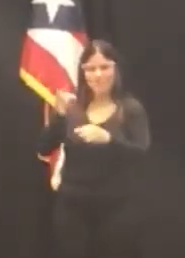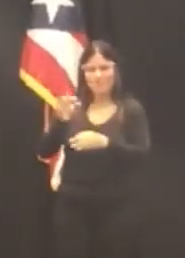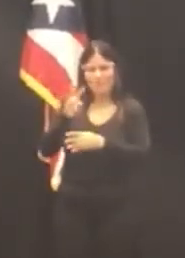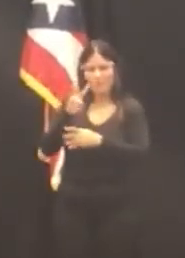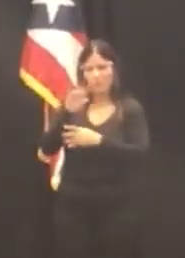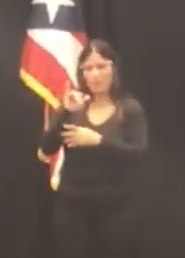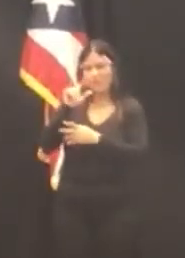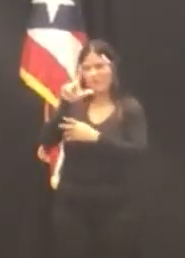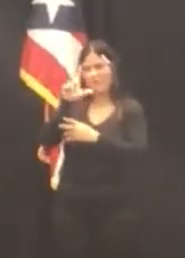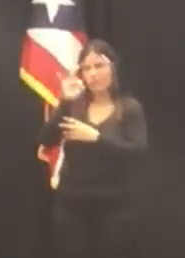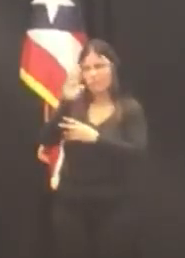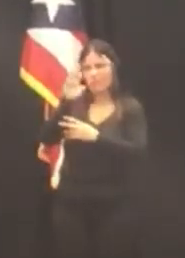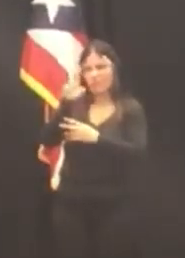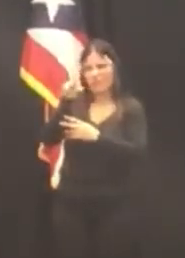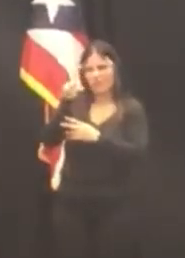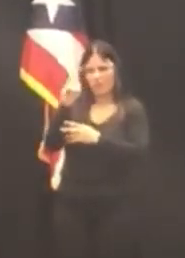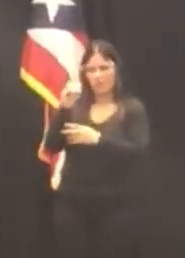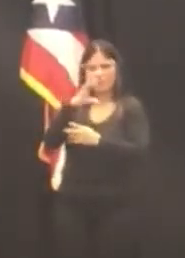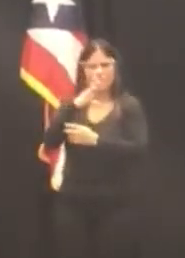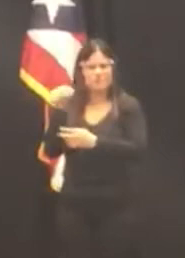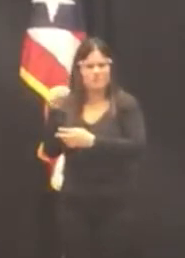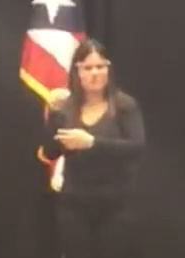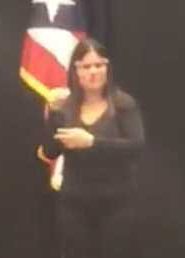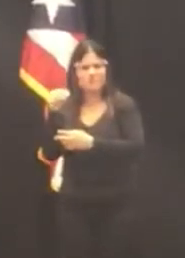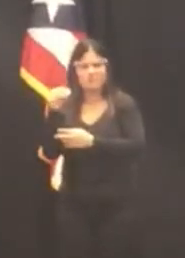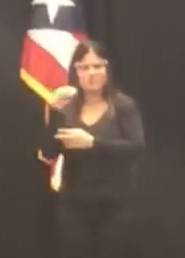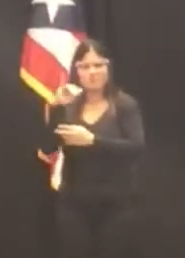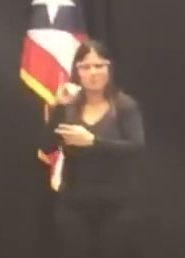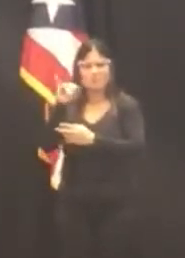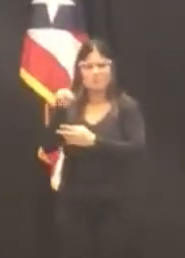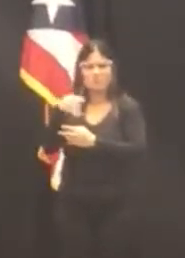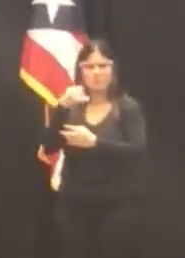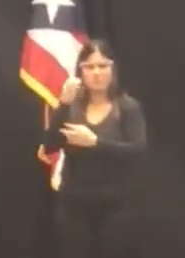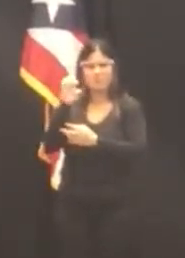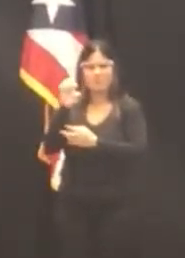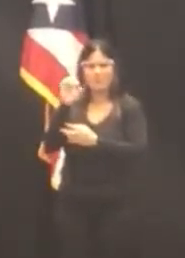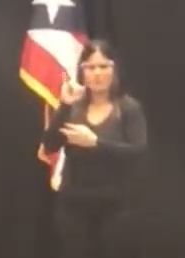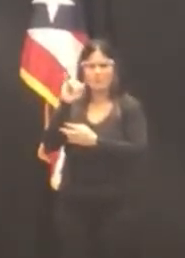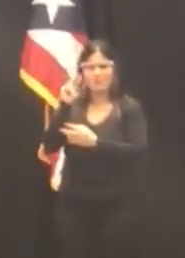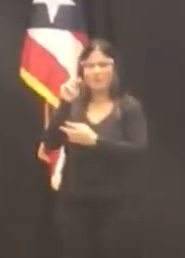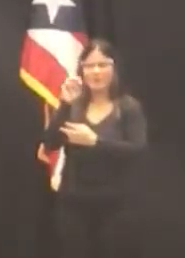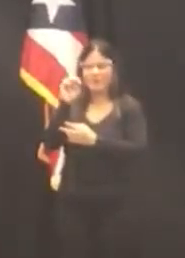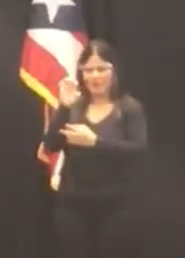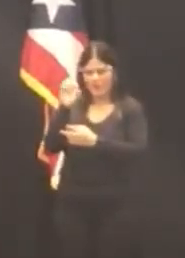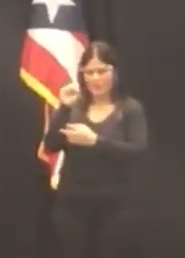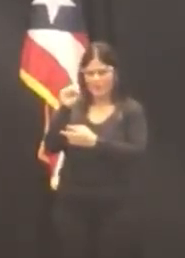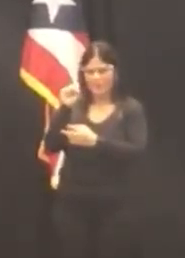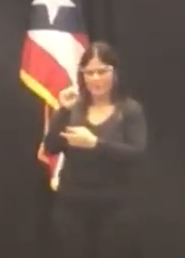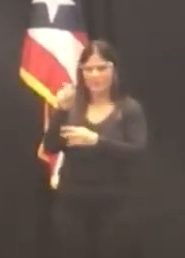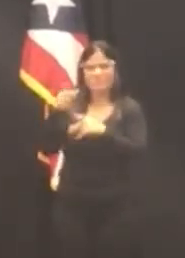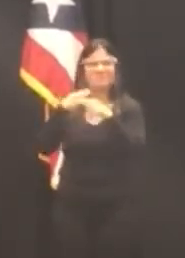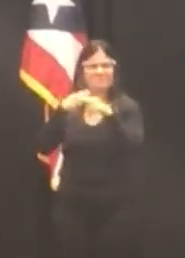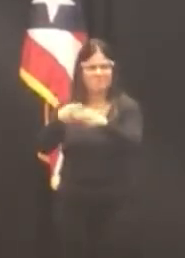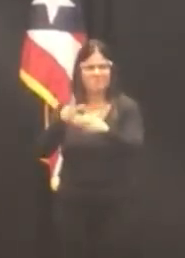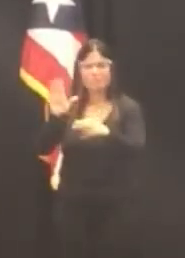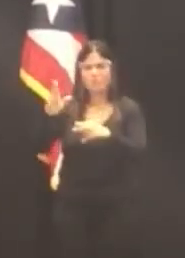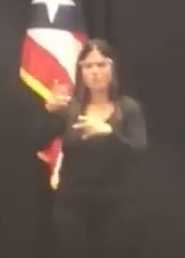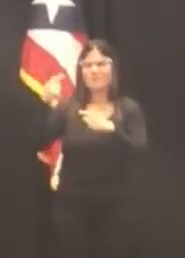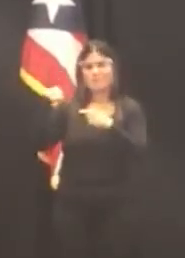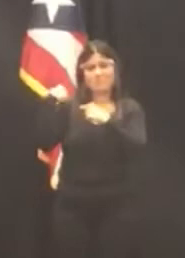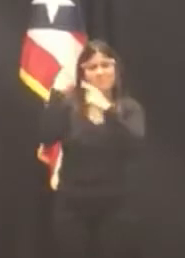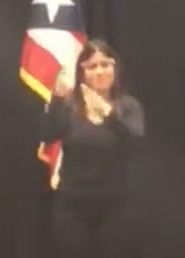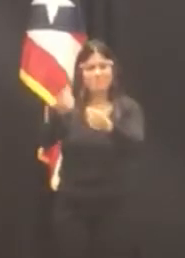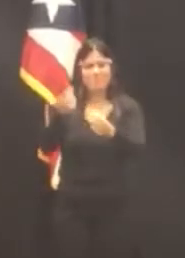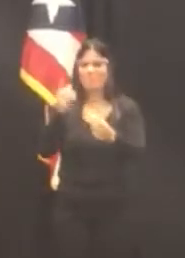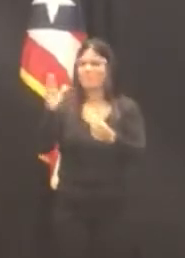Buonomo. Con la creación del Tribunal de Circuito de Apelaciones y con el nombramiento de su entonces jefa a ese